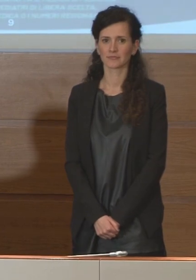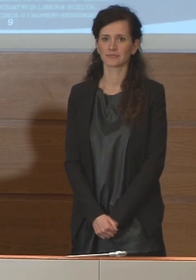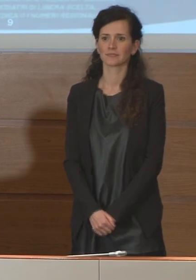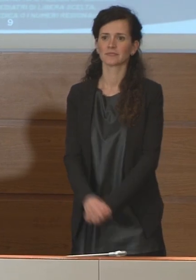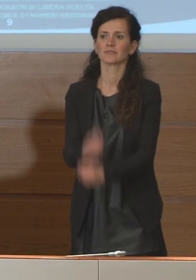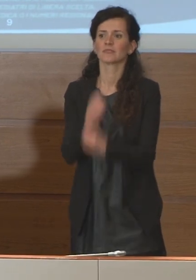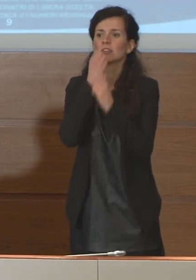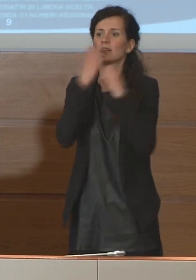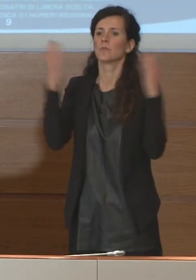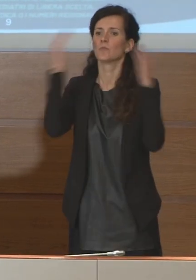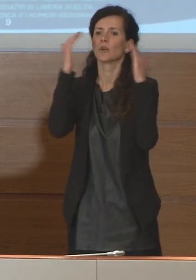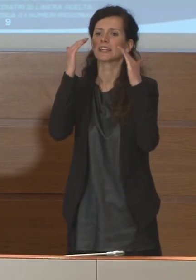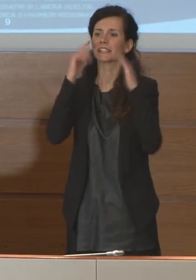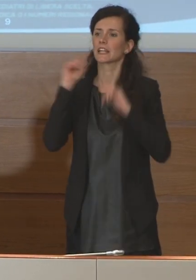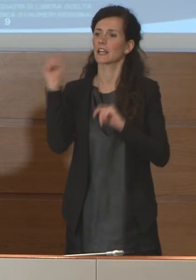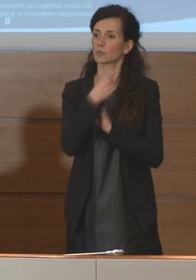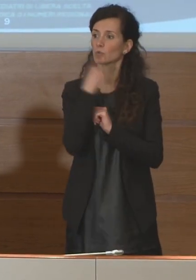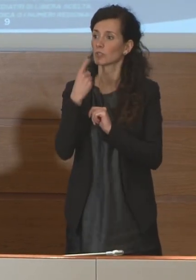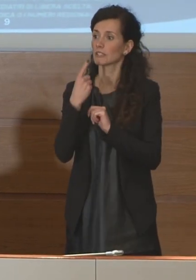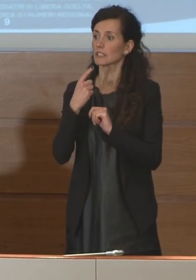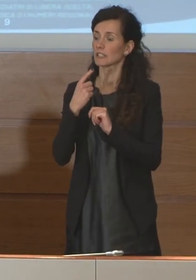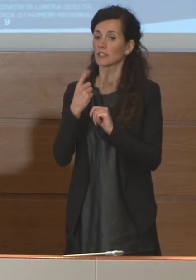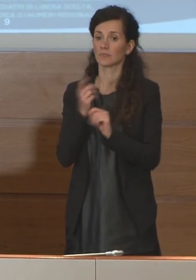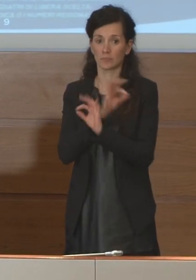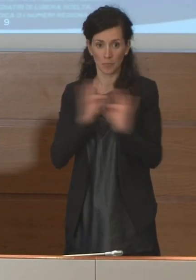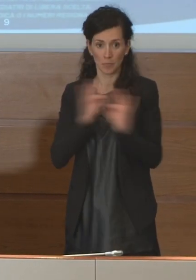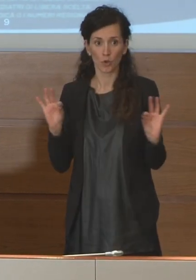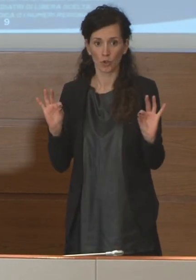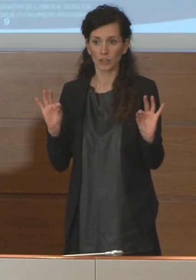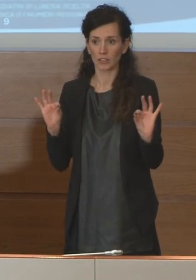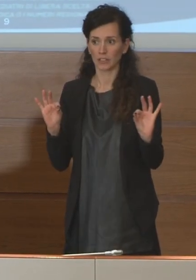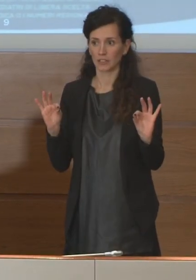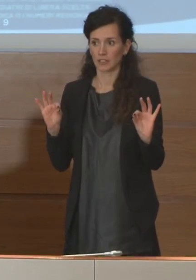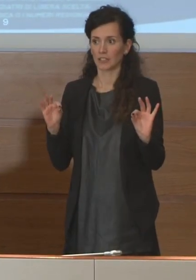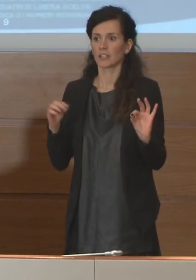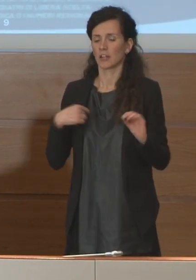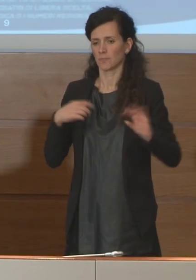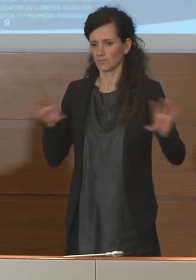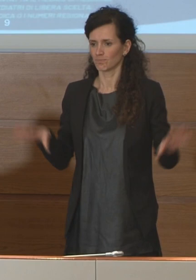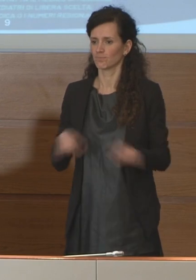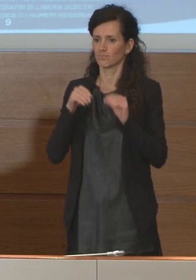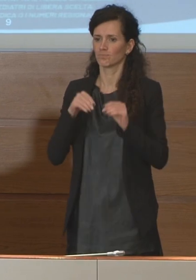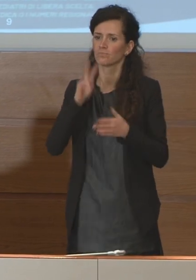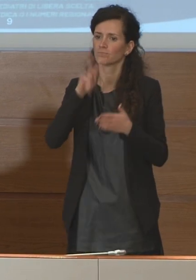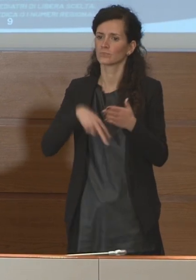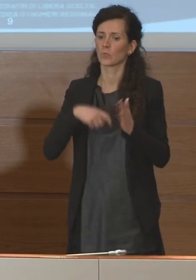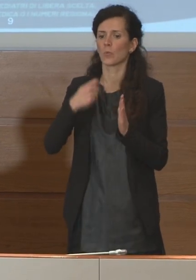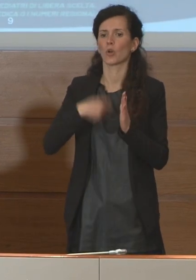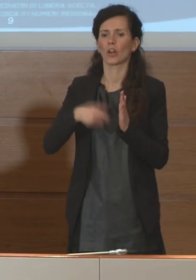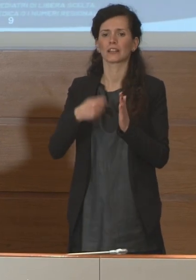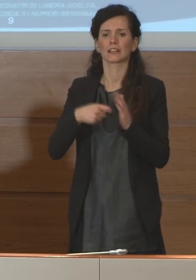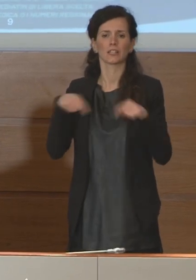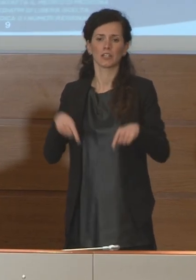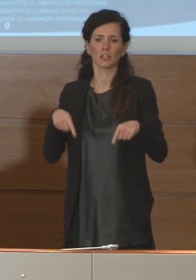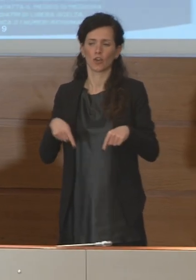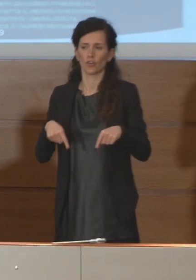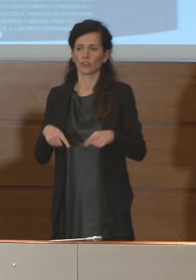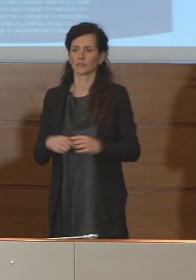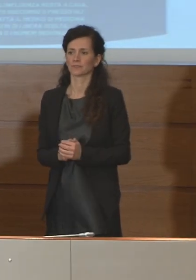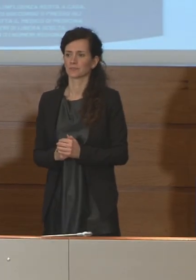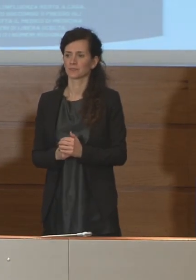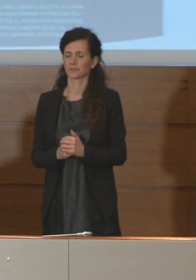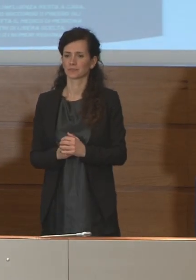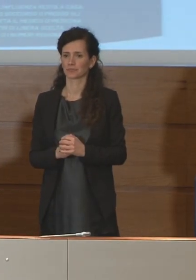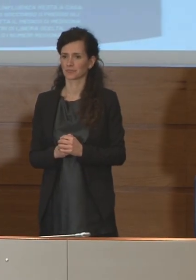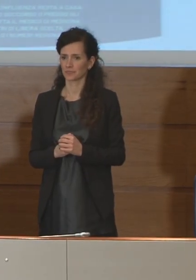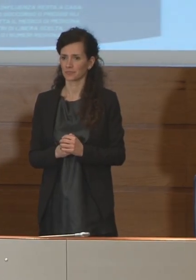Buonasera, buonasera a tutti, se siamo pronti diamo lettura del bollettino odierno. Innanzitutto